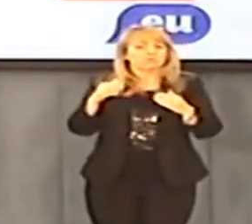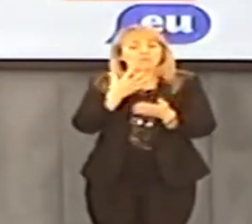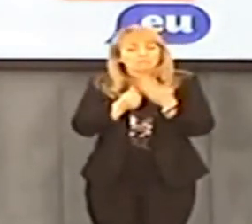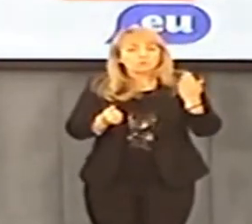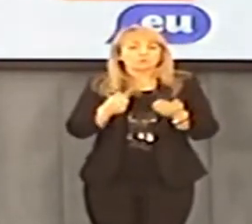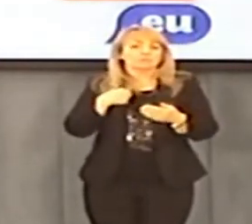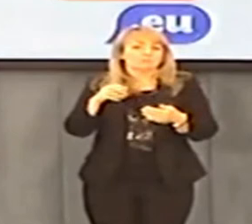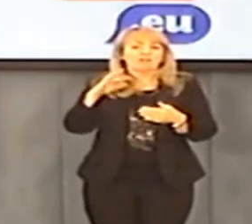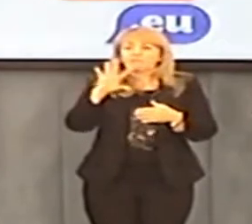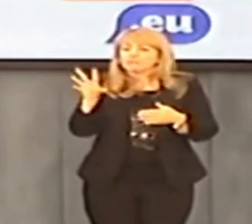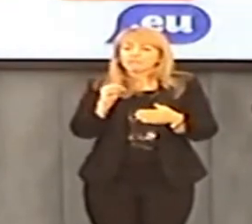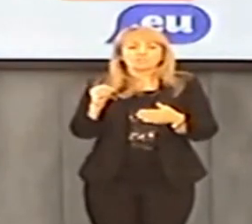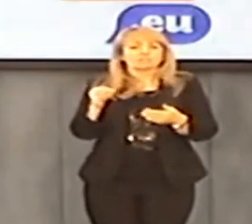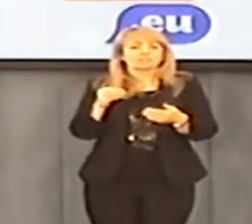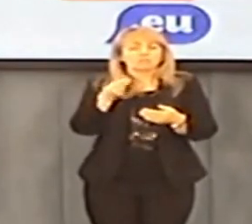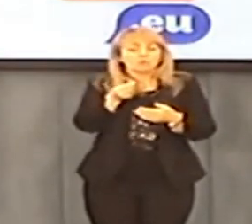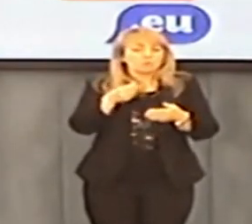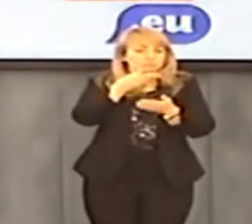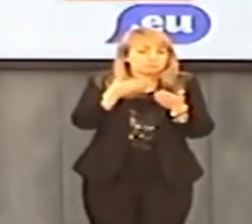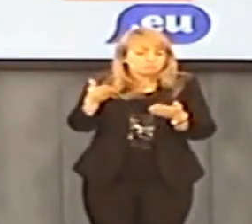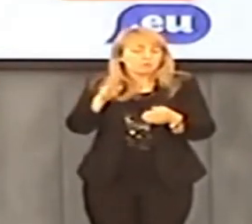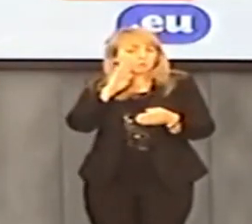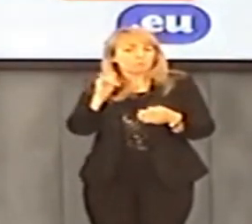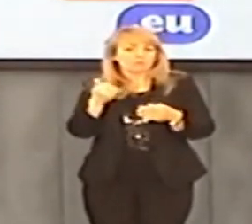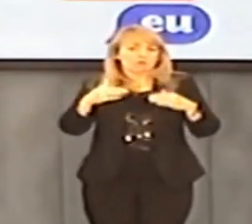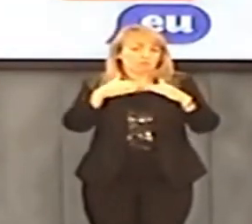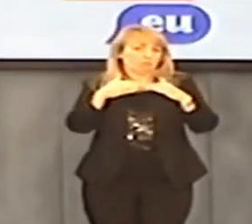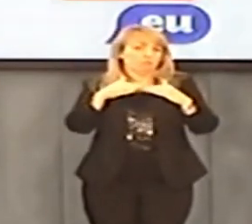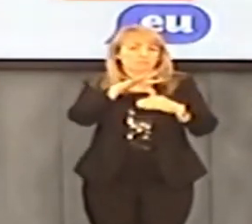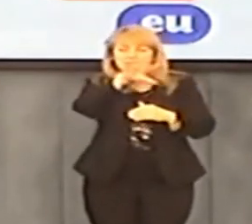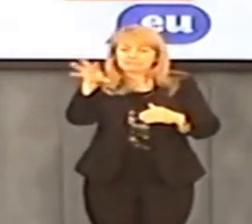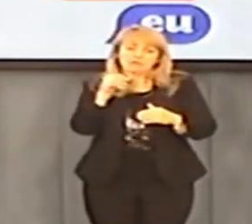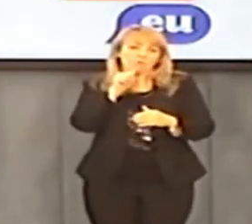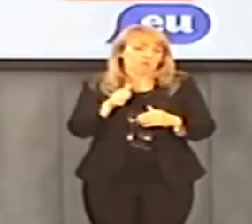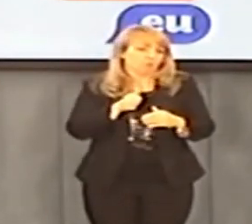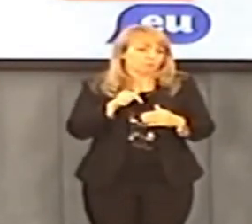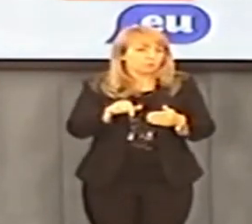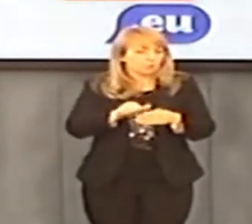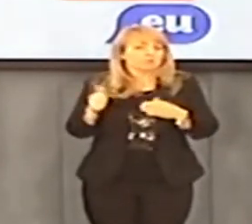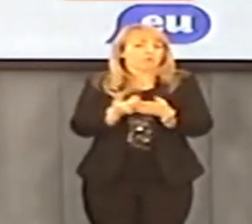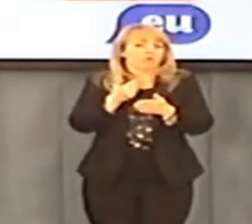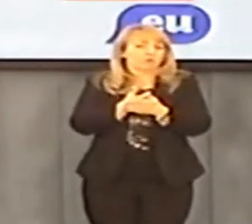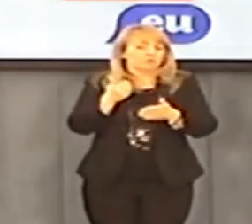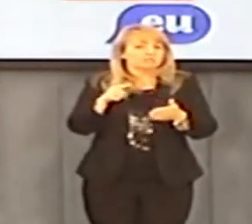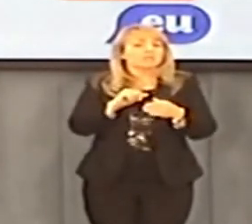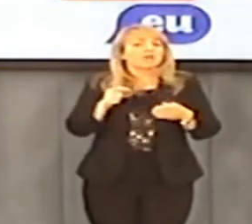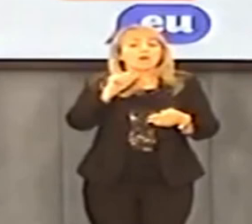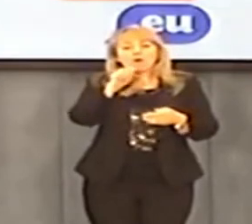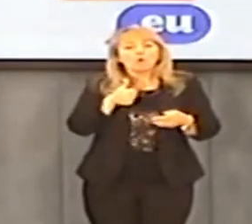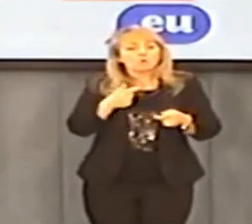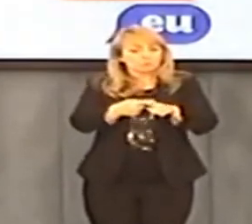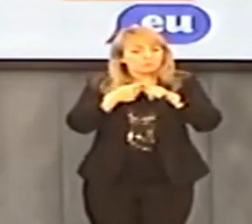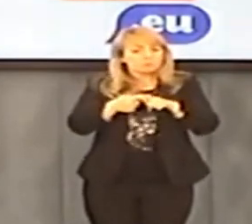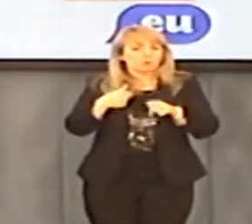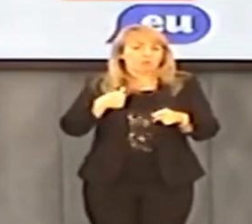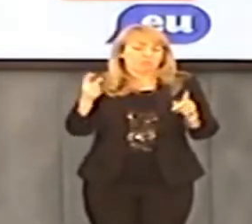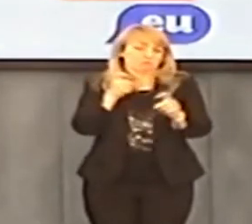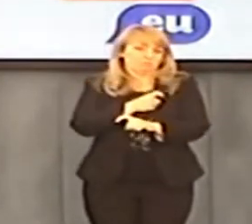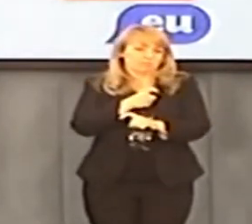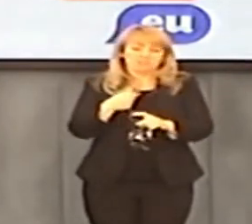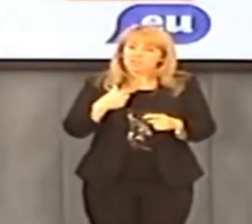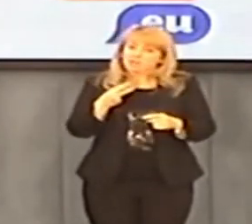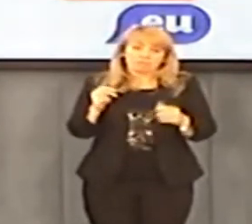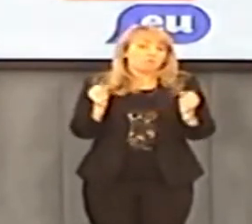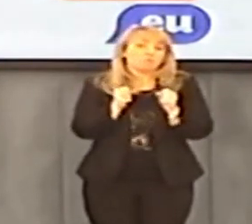takim zakresie jak chce dostęp do polskiej kultury itd. To wszystko mi się wydaje absolutnie nowoczesne na miarę takiego myślenia o Europie jako